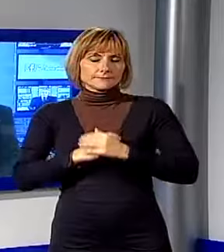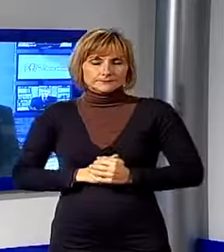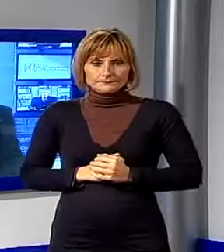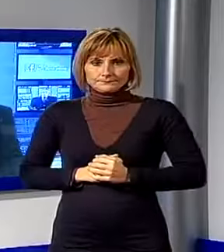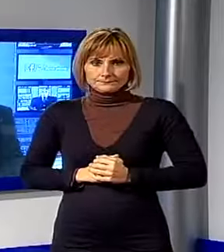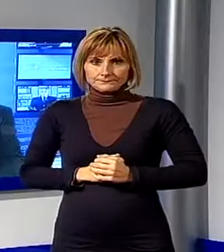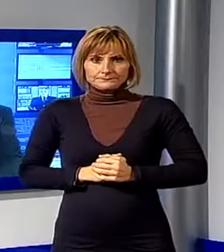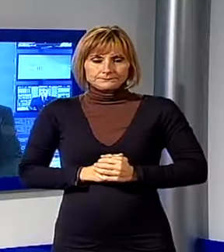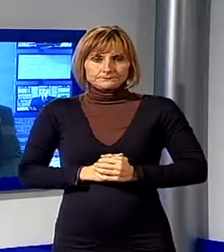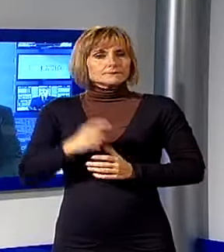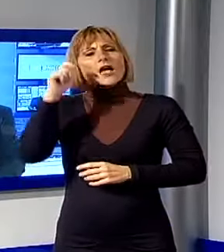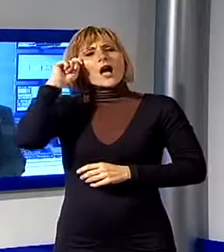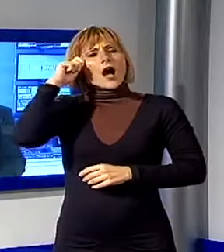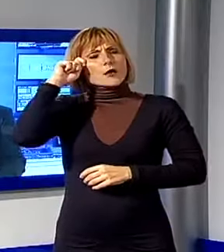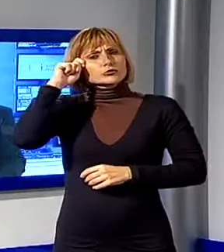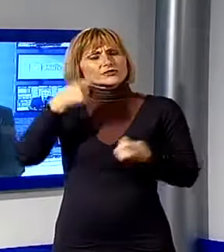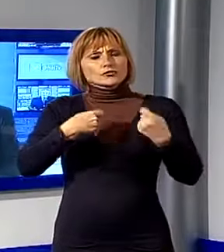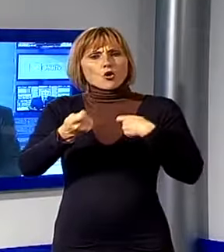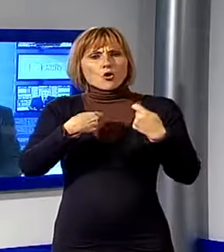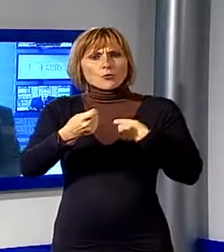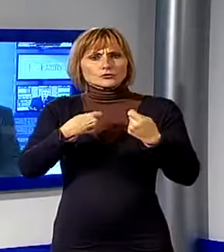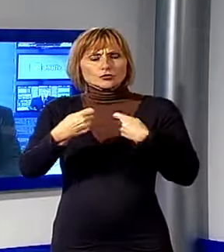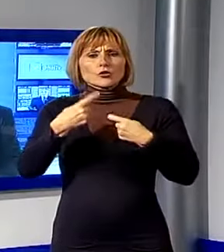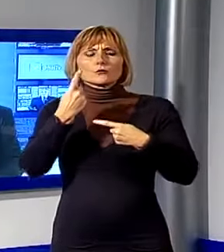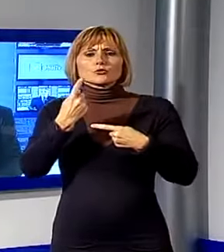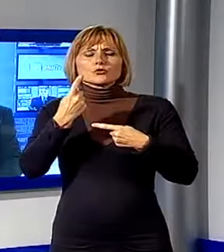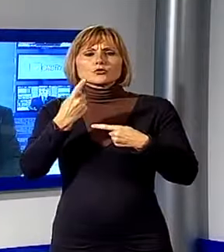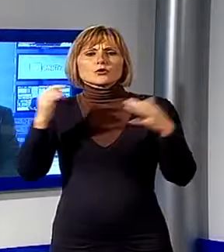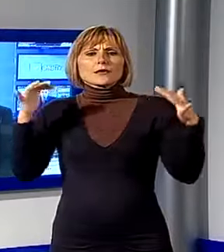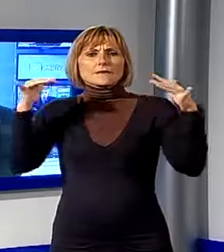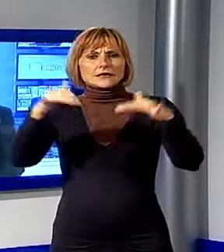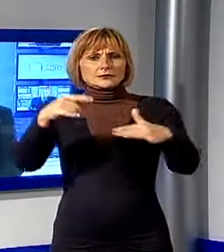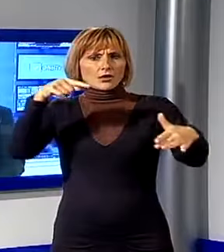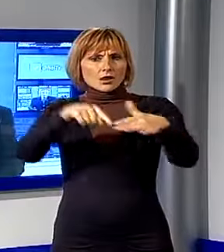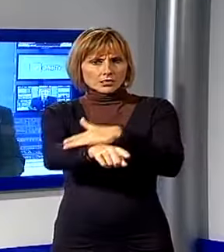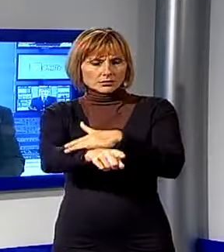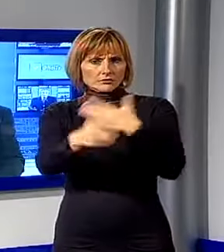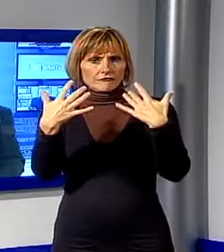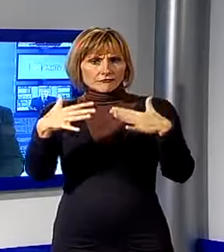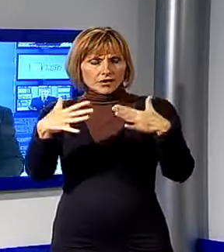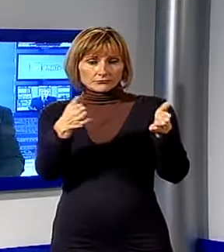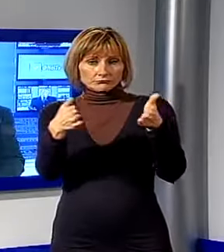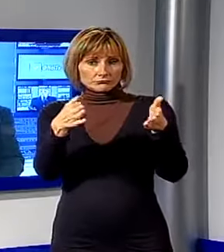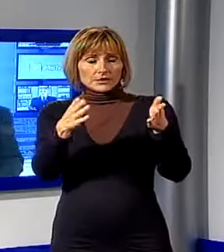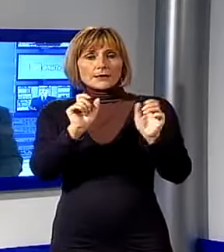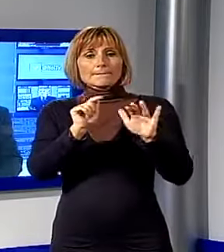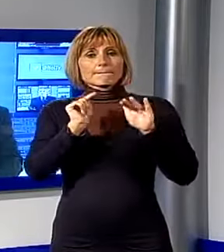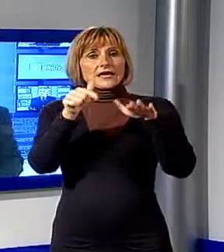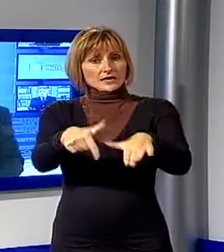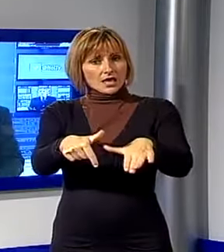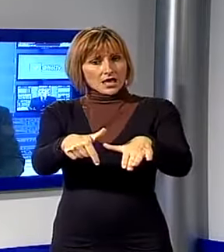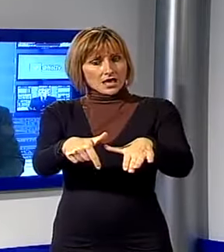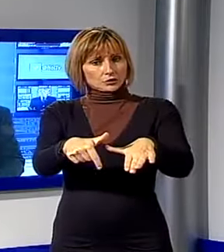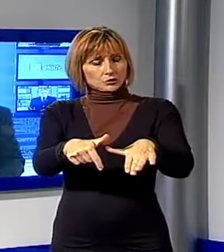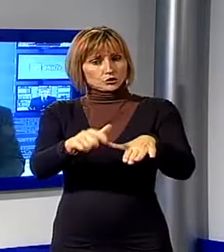Operazione contro l'abusivismo commerciale e l'immigrazione clandestina da parte della polizia nel corso del mercato settimanale di